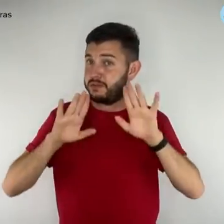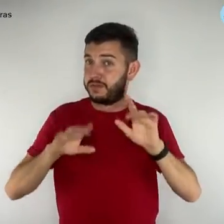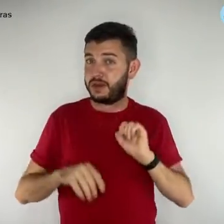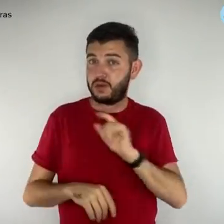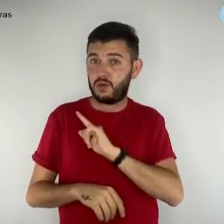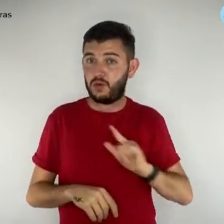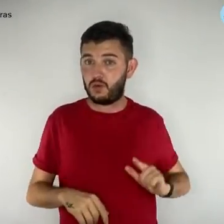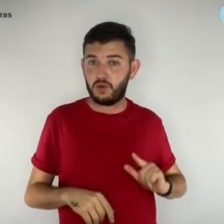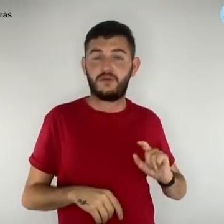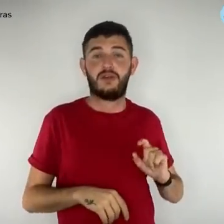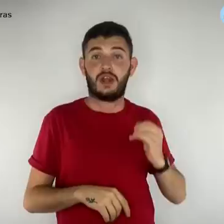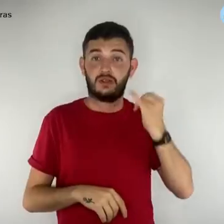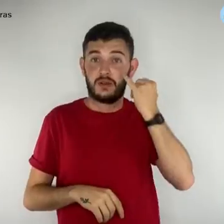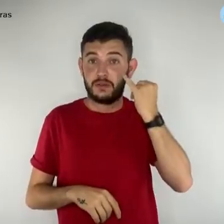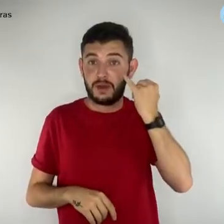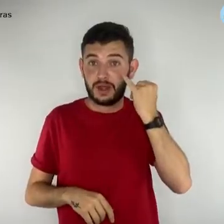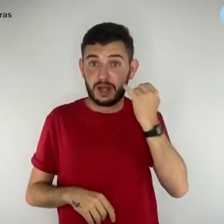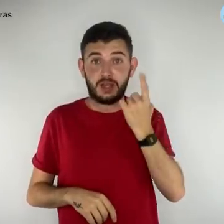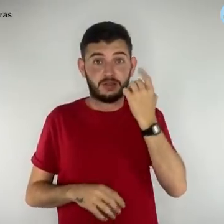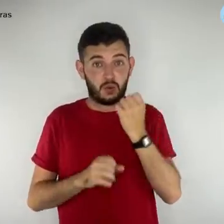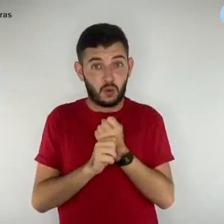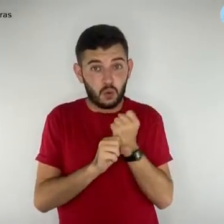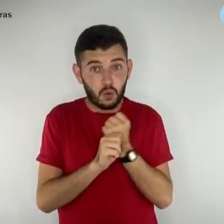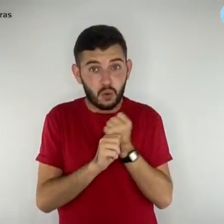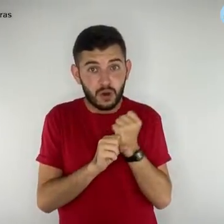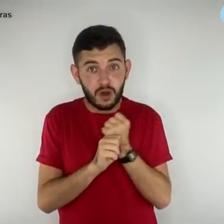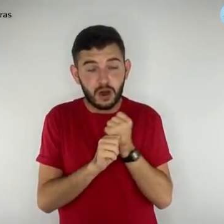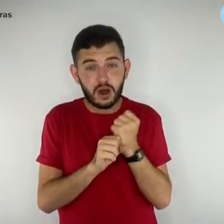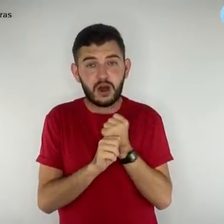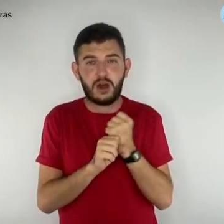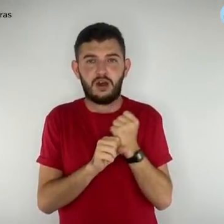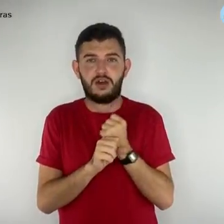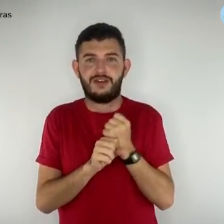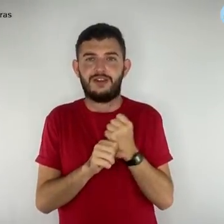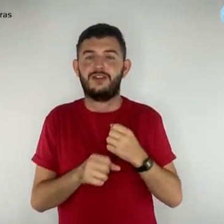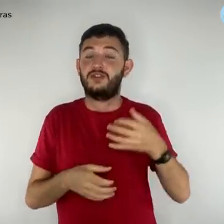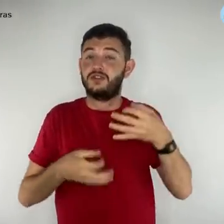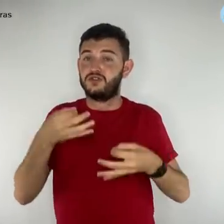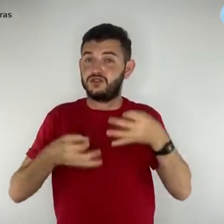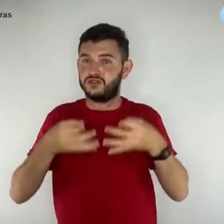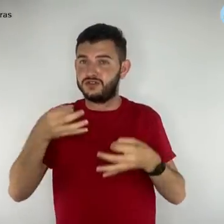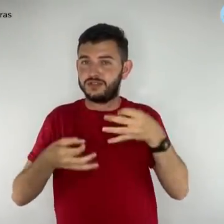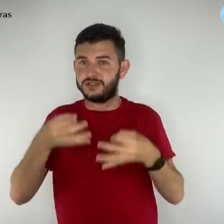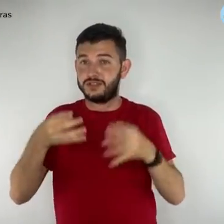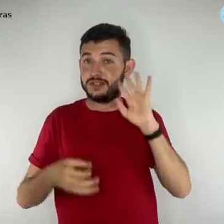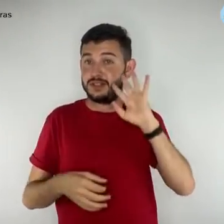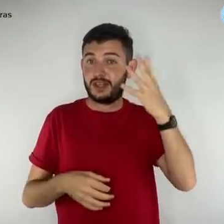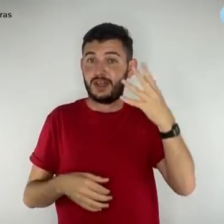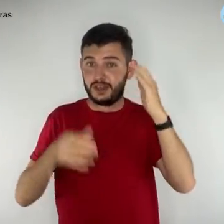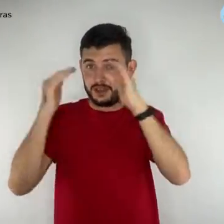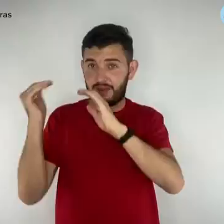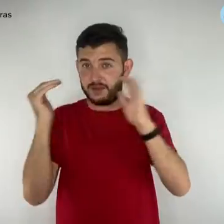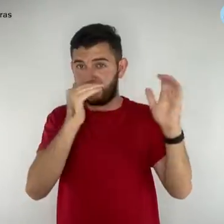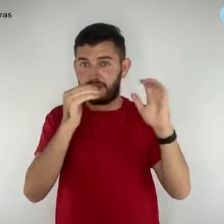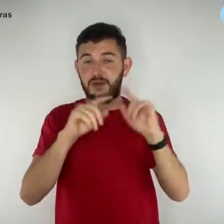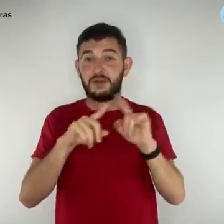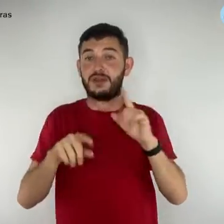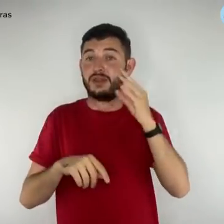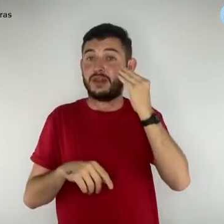Ibanez levou um ano para cumprir a decisão judicial não sem antes tentar revertê-la no